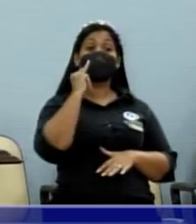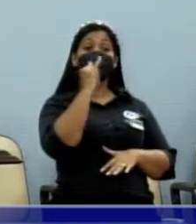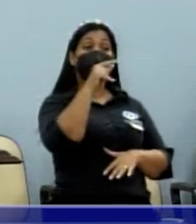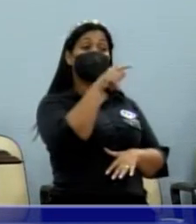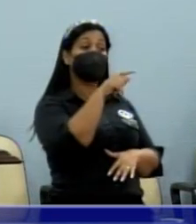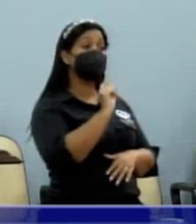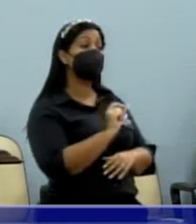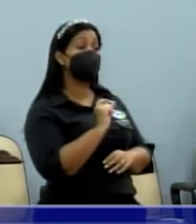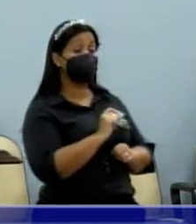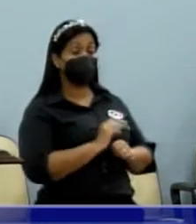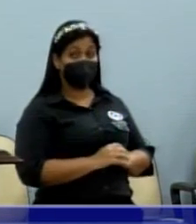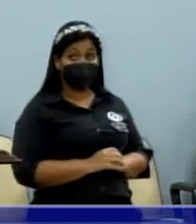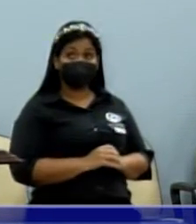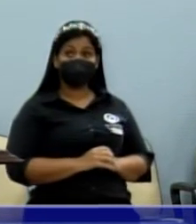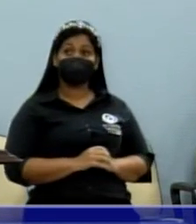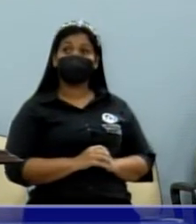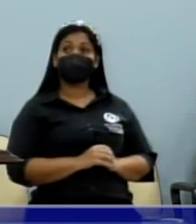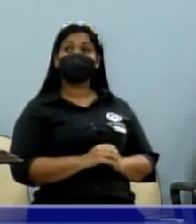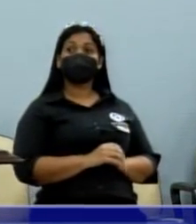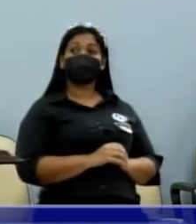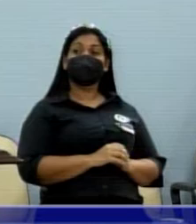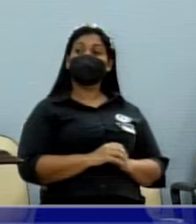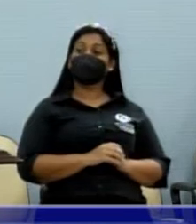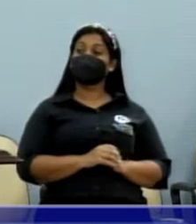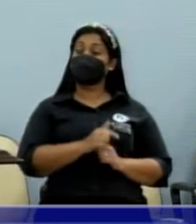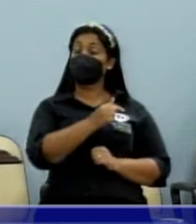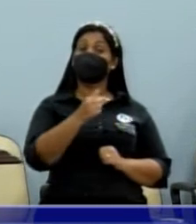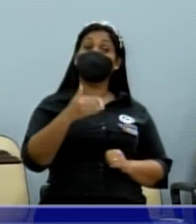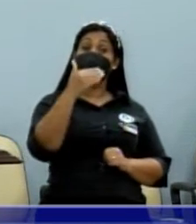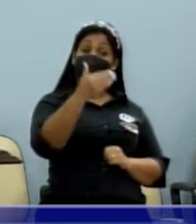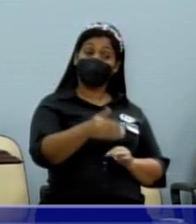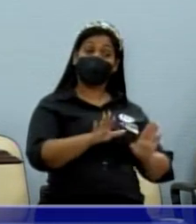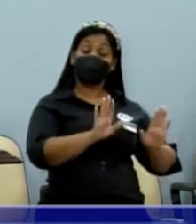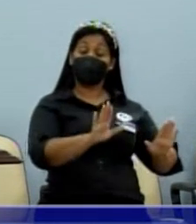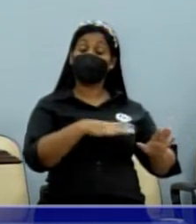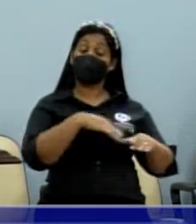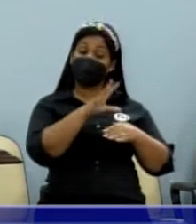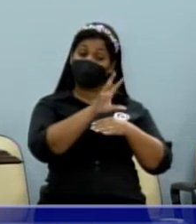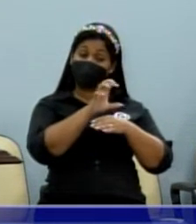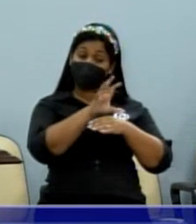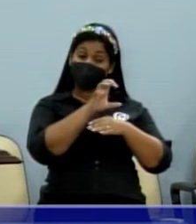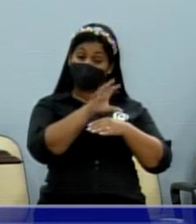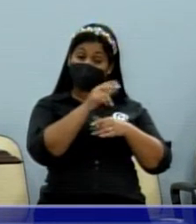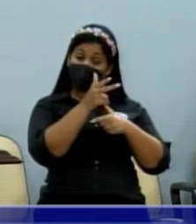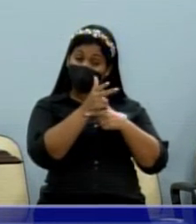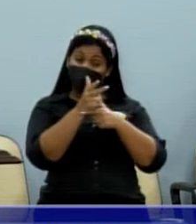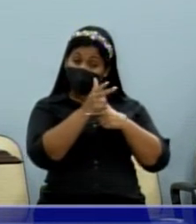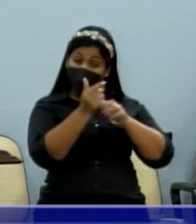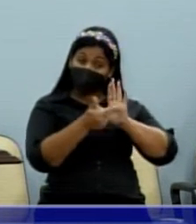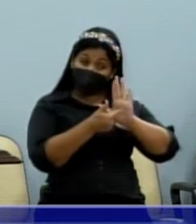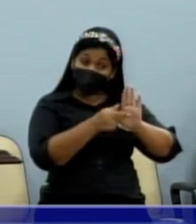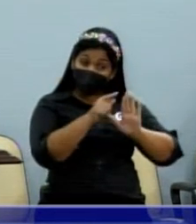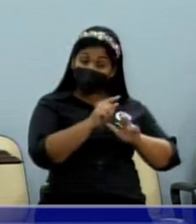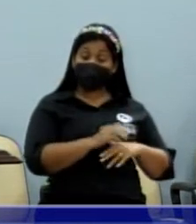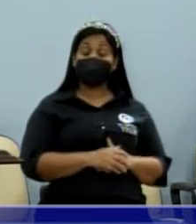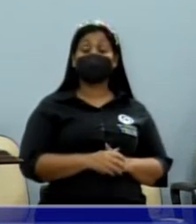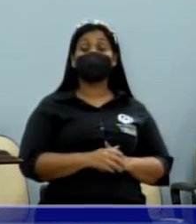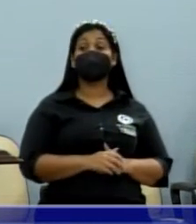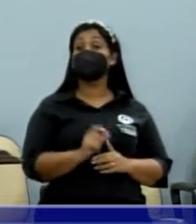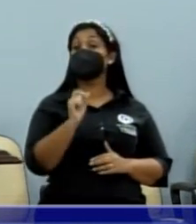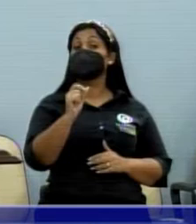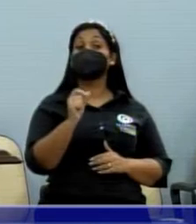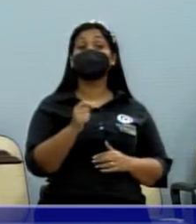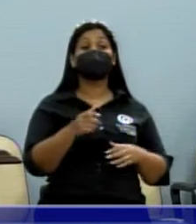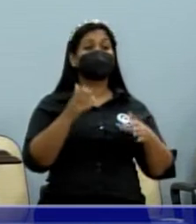que a semana que vem eu vou gravar e trazer aqui para mostrar para o senhor que o